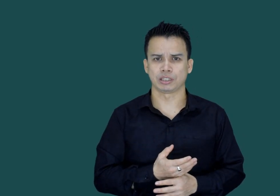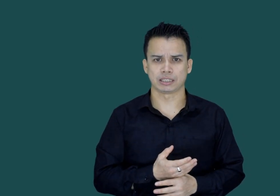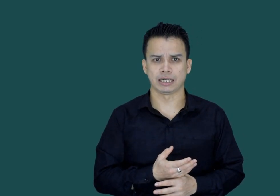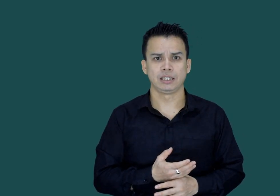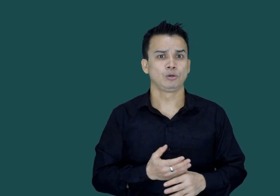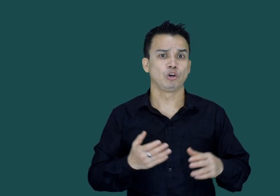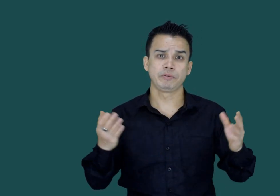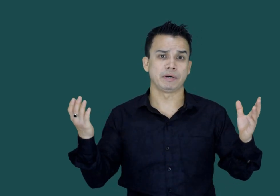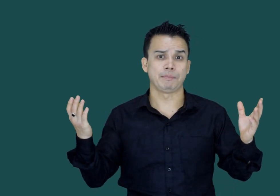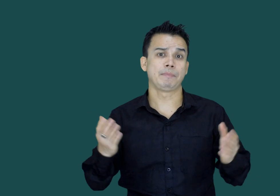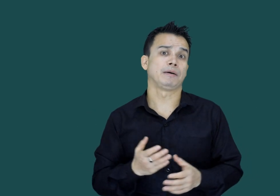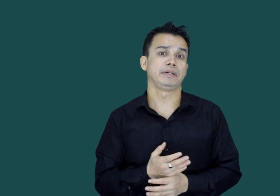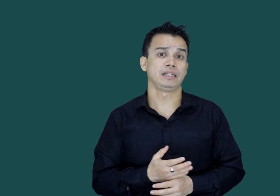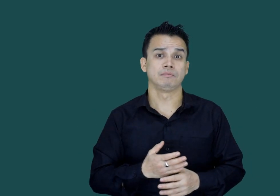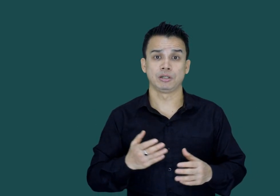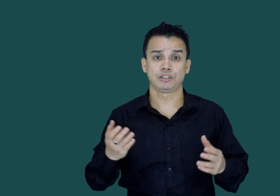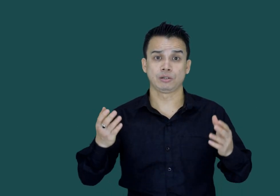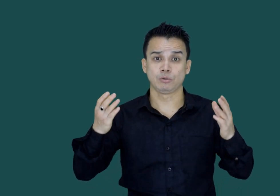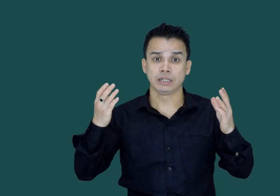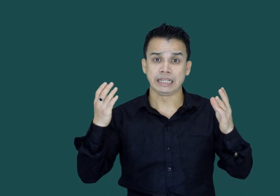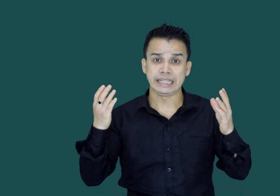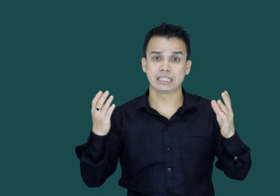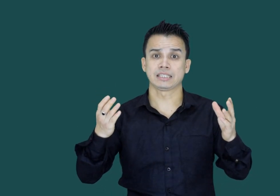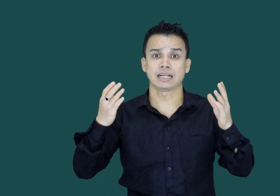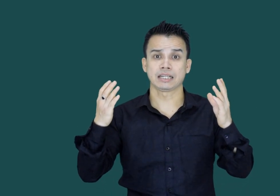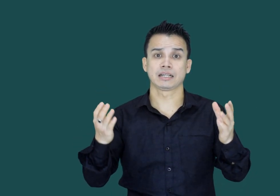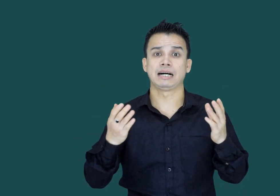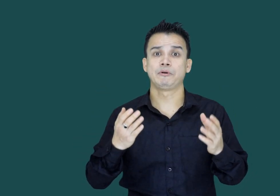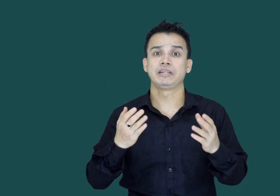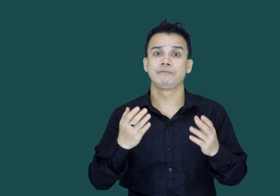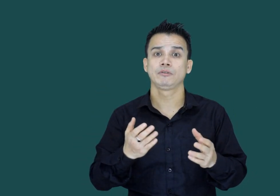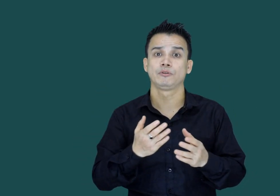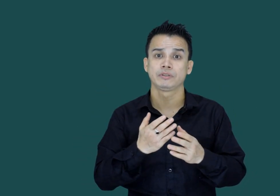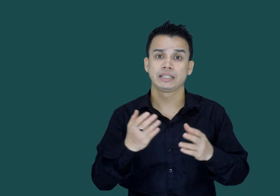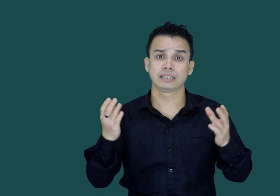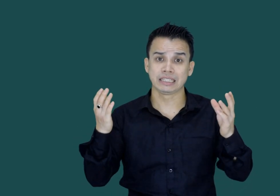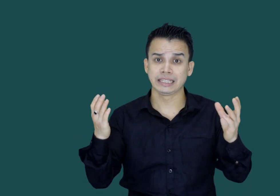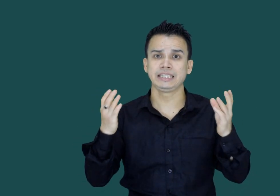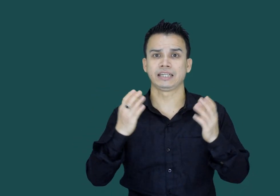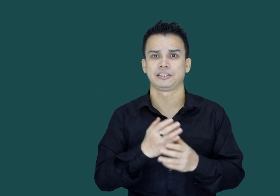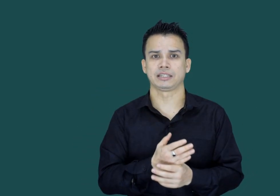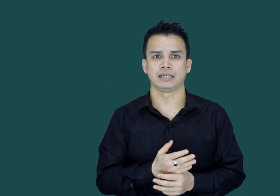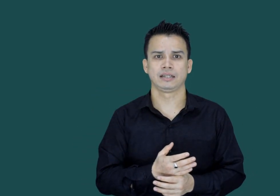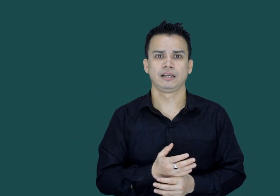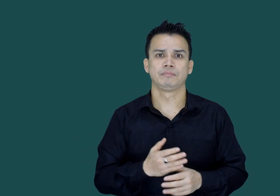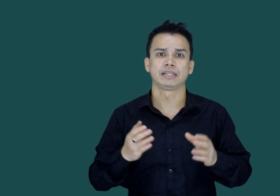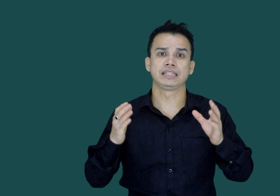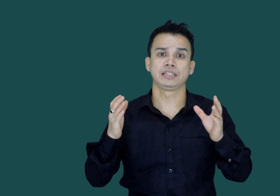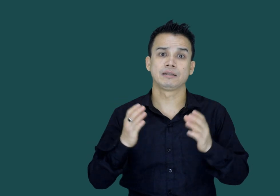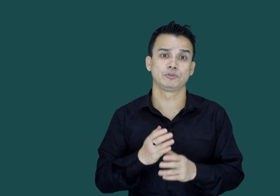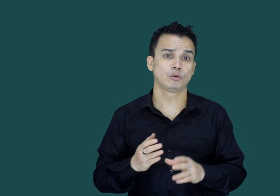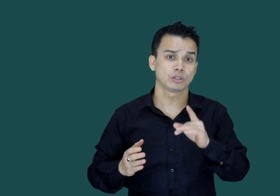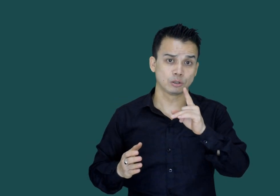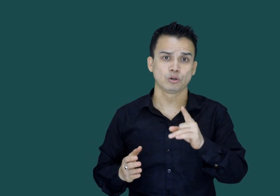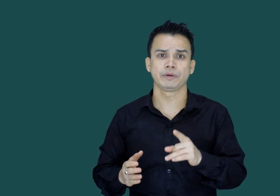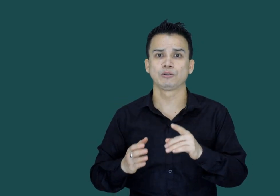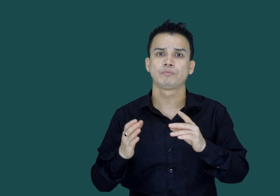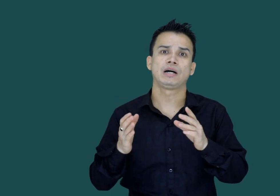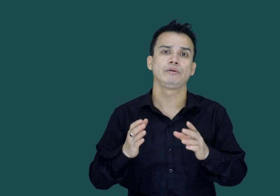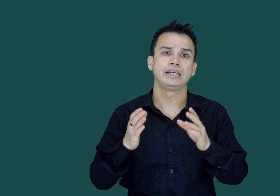سکتا ہے کوئی بھی ماباپ اپنے بچے کو اس طرح کے کاموں میں انبولد ہونے نہیں دینا چاہتا پر کسی کمزور دور میں گمراہ ہوئے ان